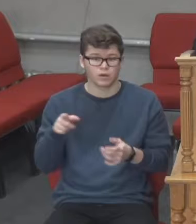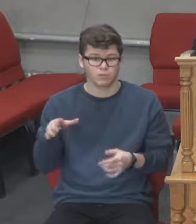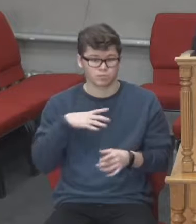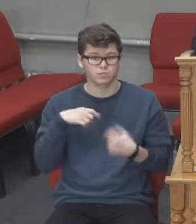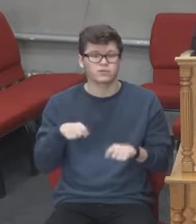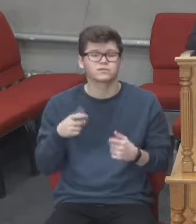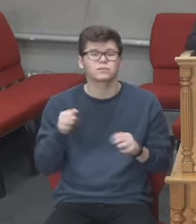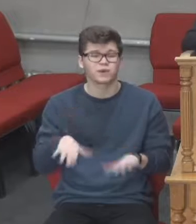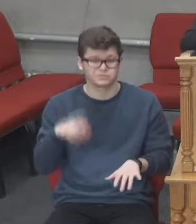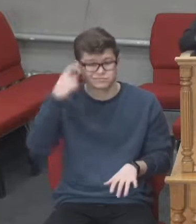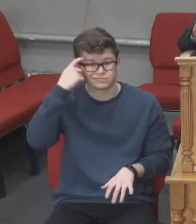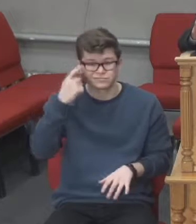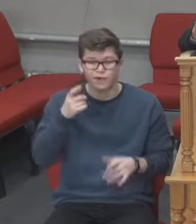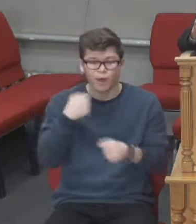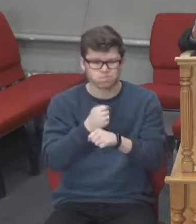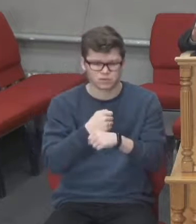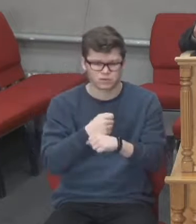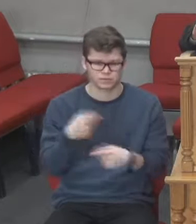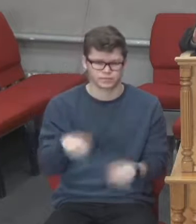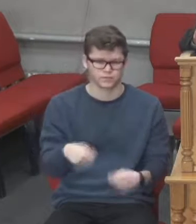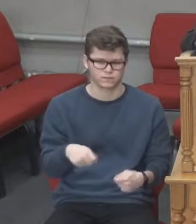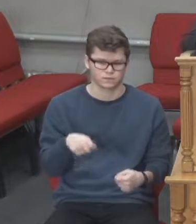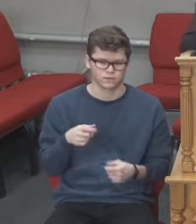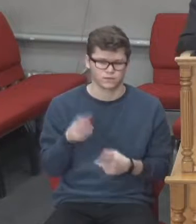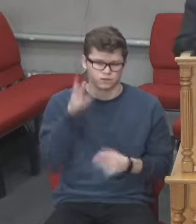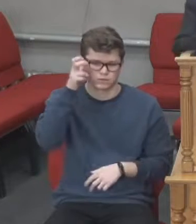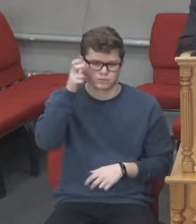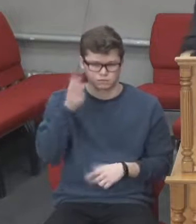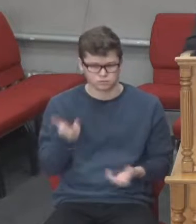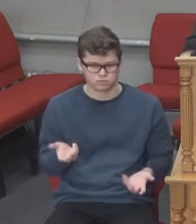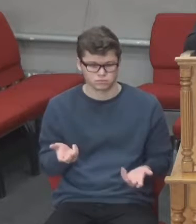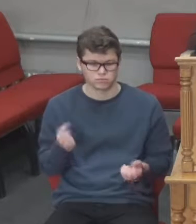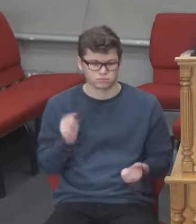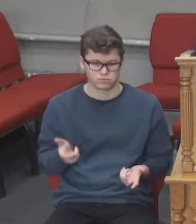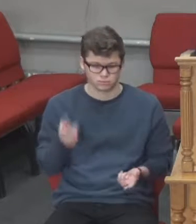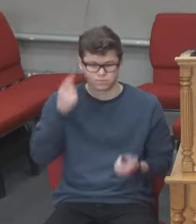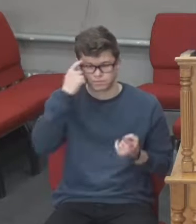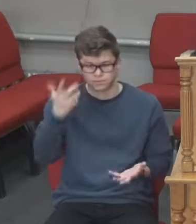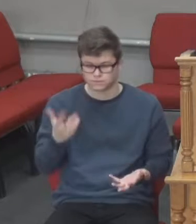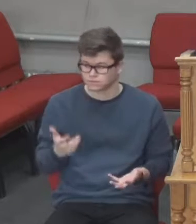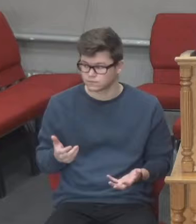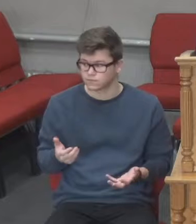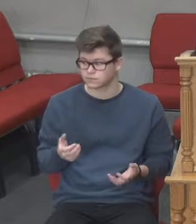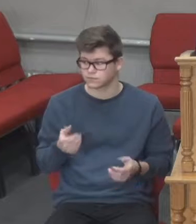аптеці продають не тільки аптечні ліки, але продають харчові